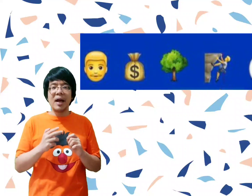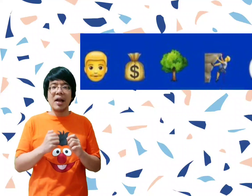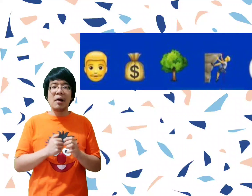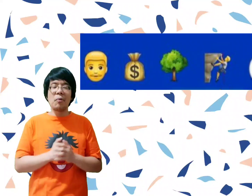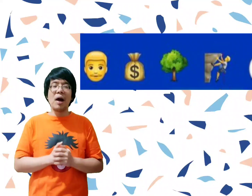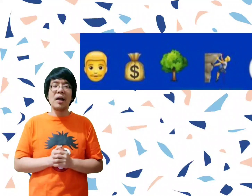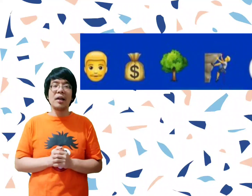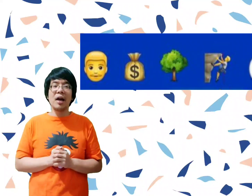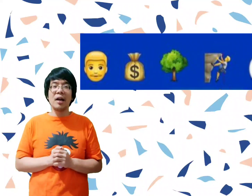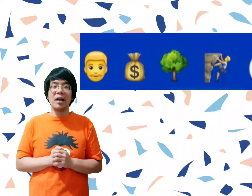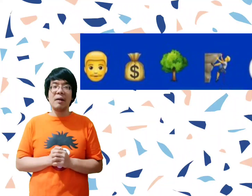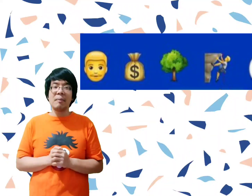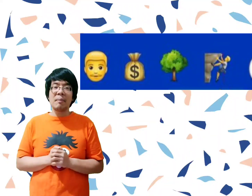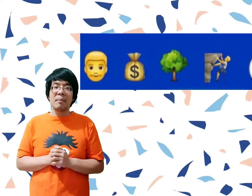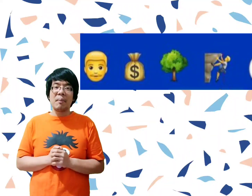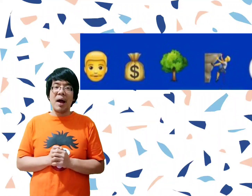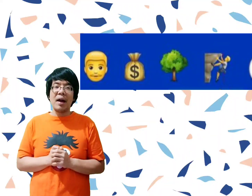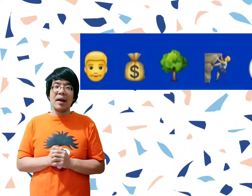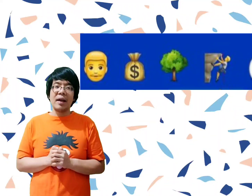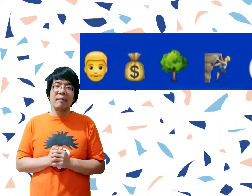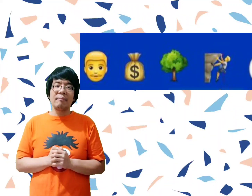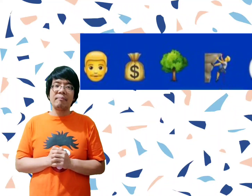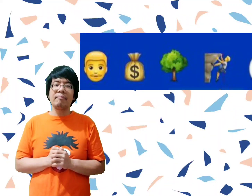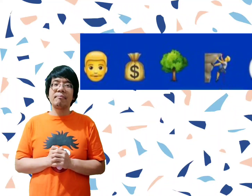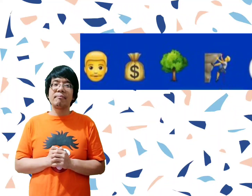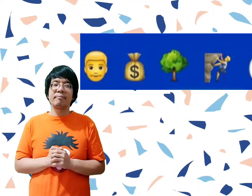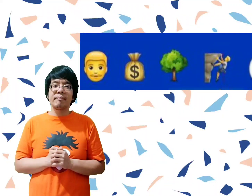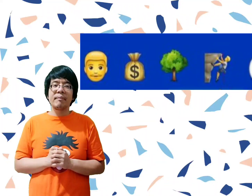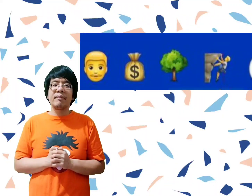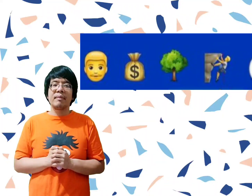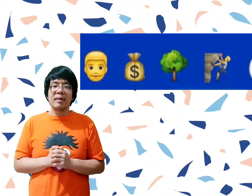Nah, kedua ini dari mana ya?